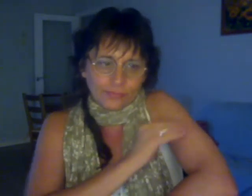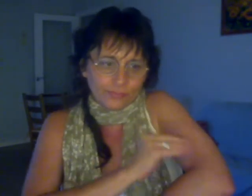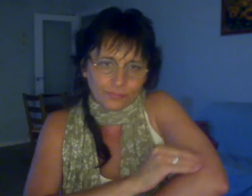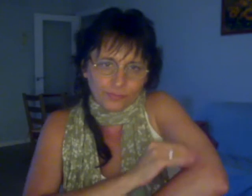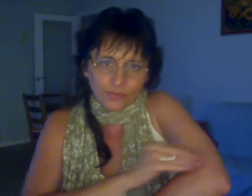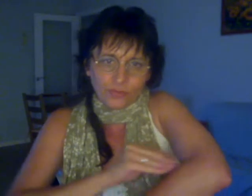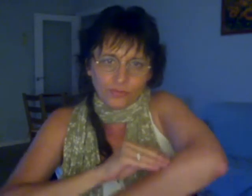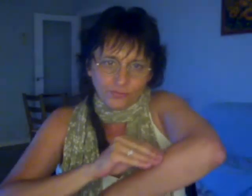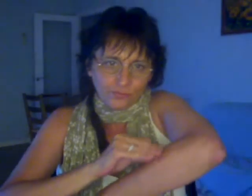Número 4